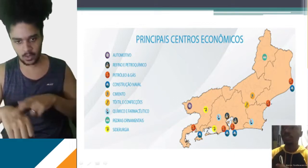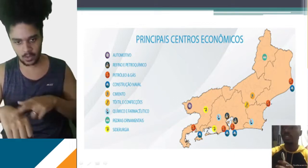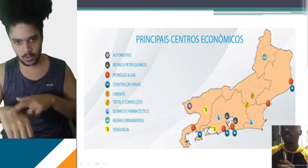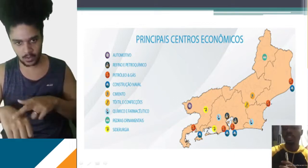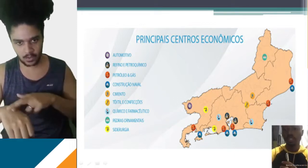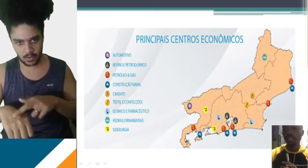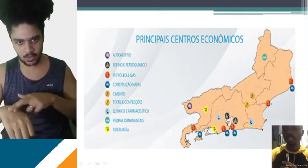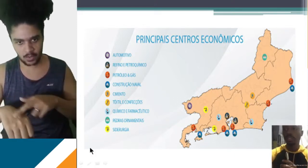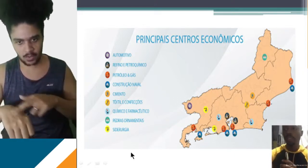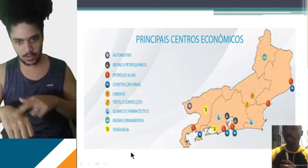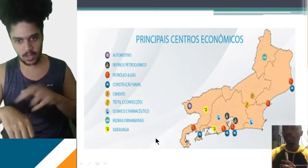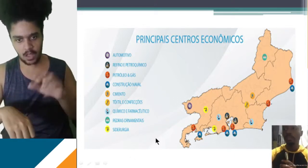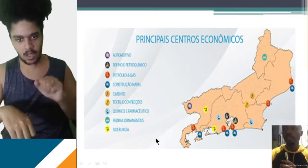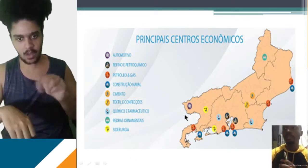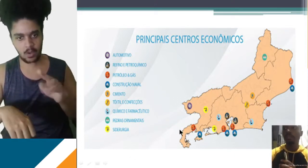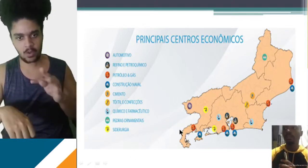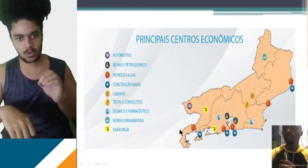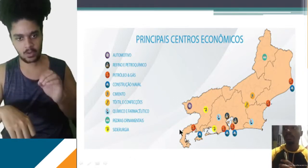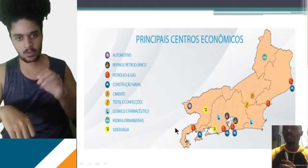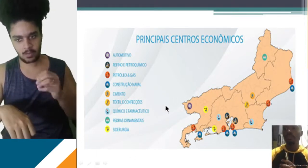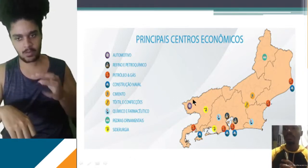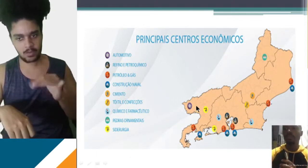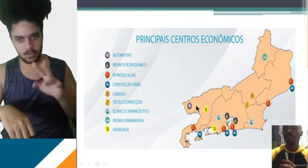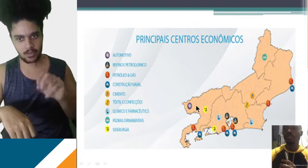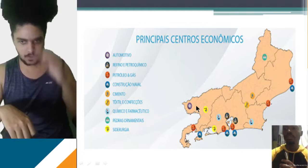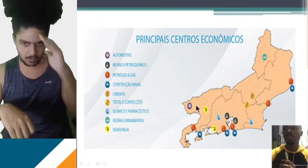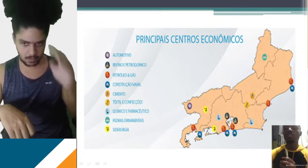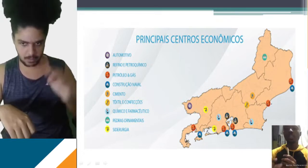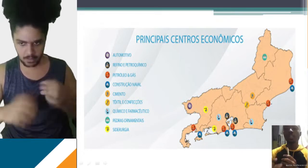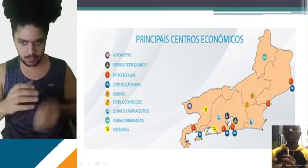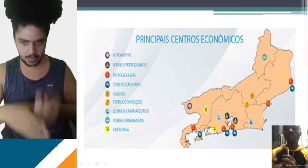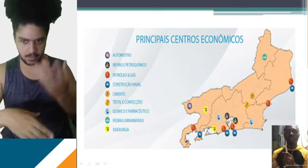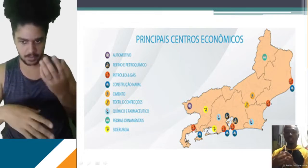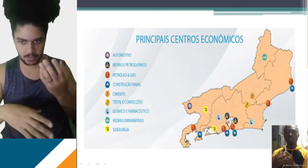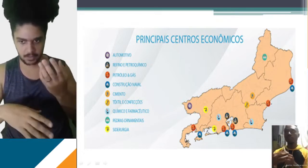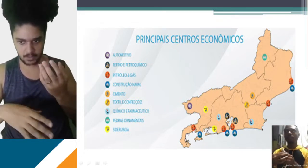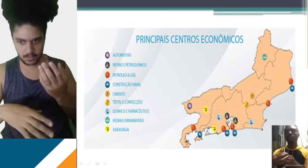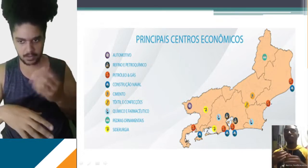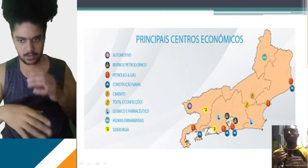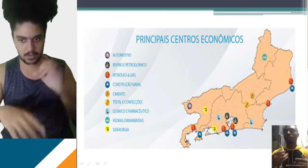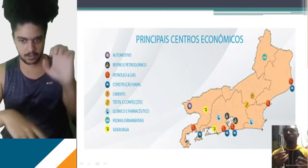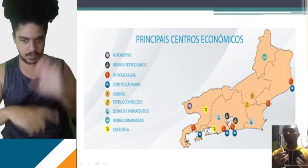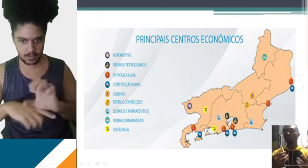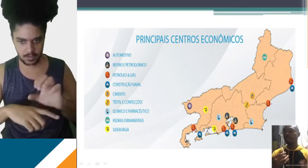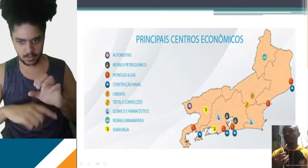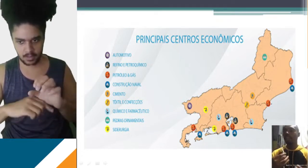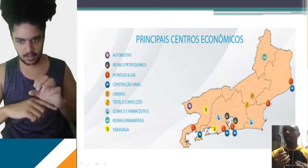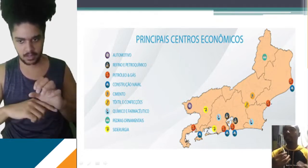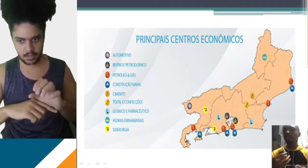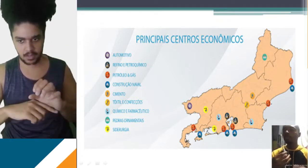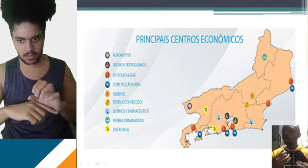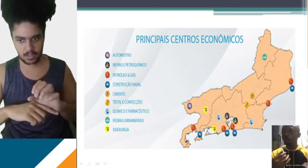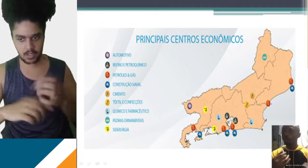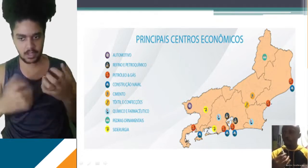O roxinho aqui, não sei se vocês conseguem ver, é o automotivo, que é onde estão as principais produtoras, as principais empresas